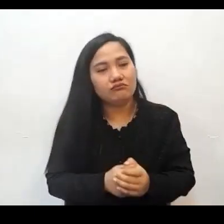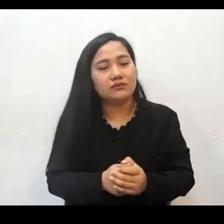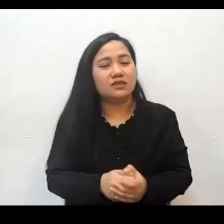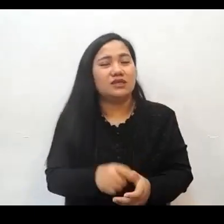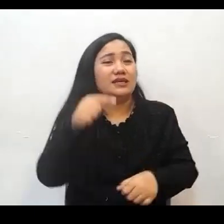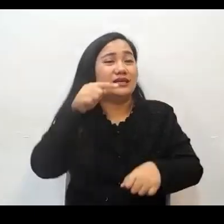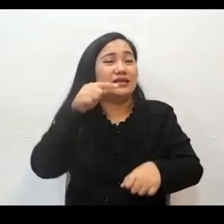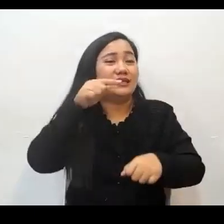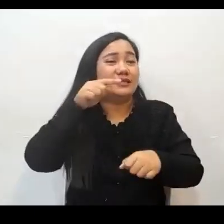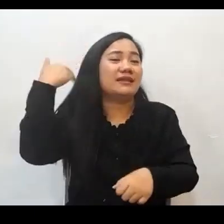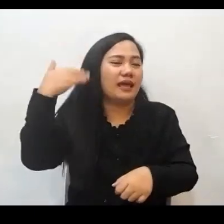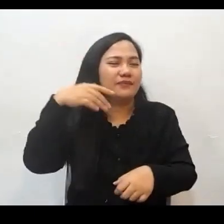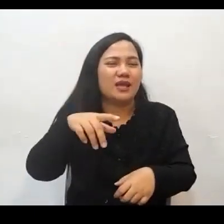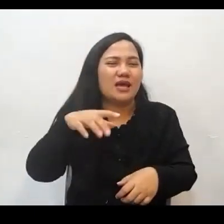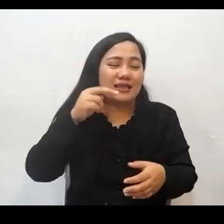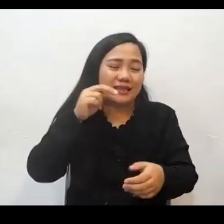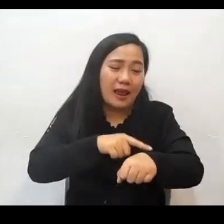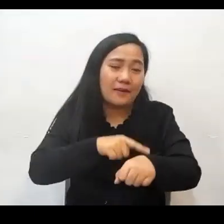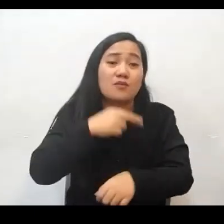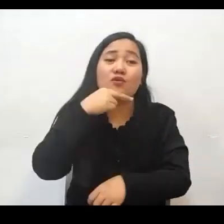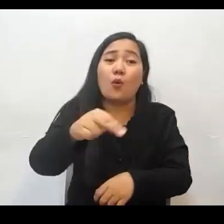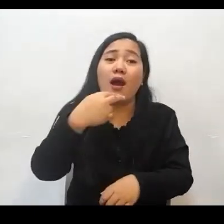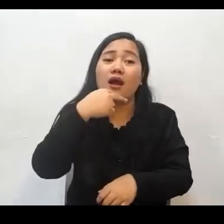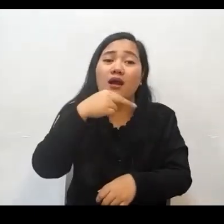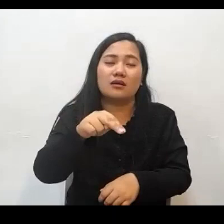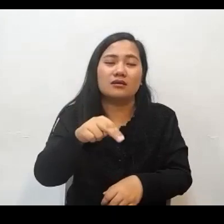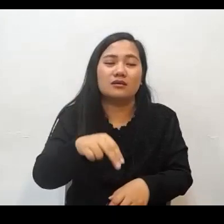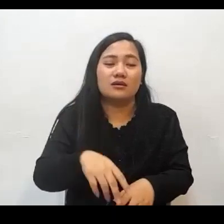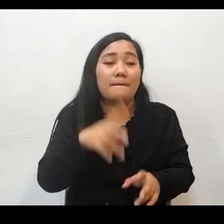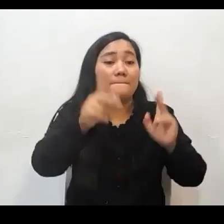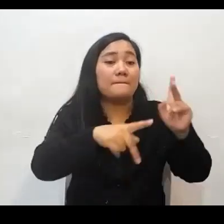Kaya bakit po kaya sa panahon ni Noe, yung mga tao po ay winasa?